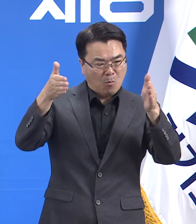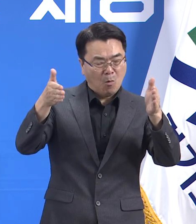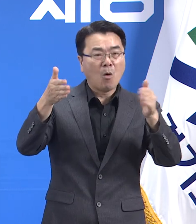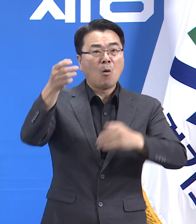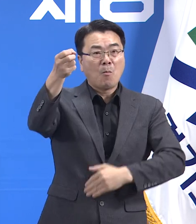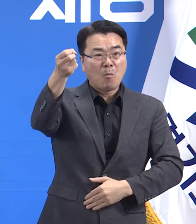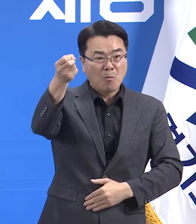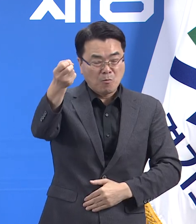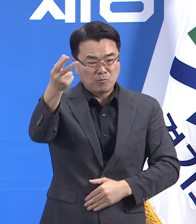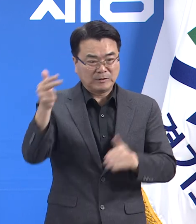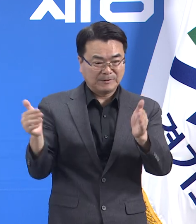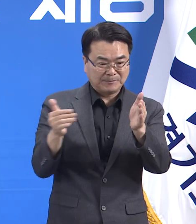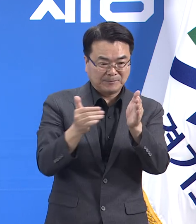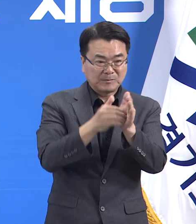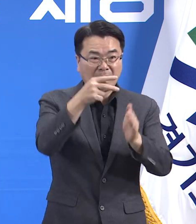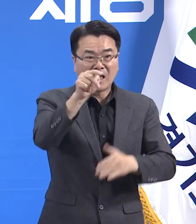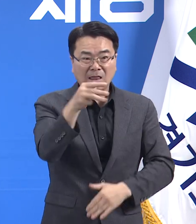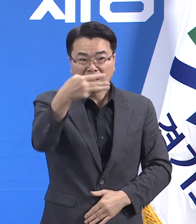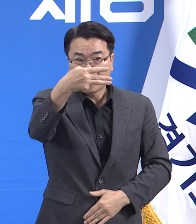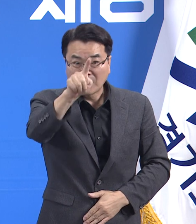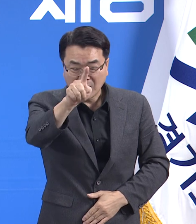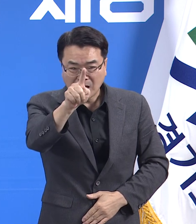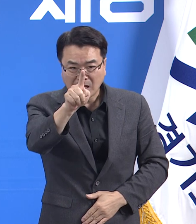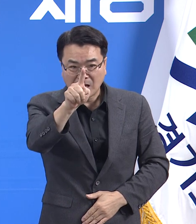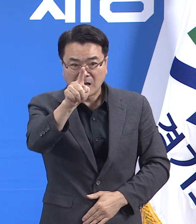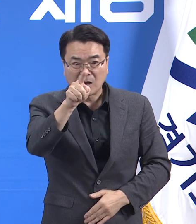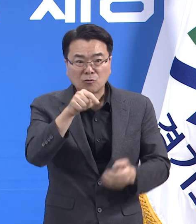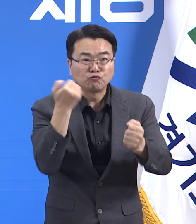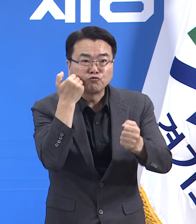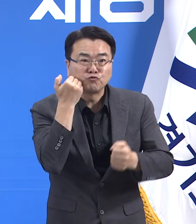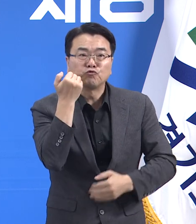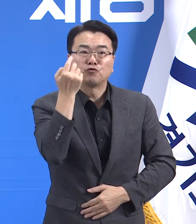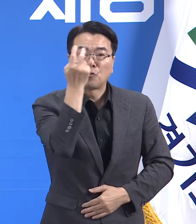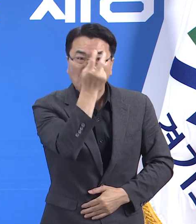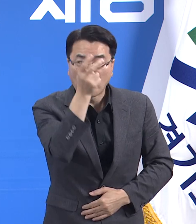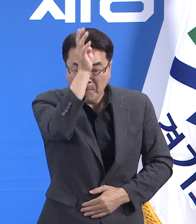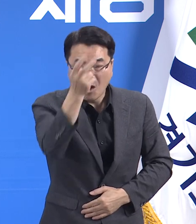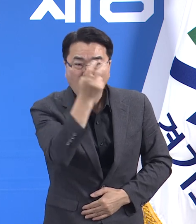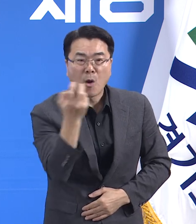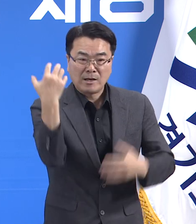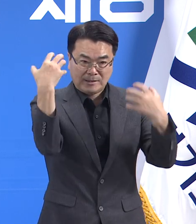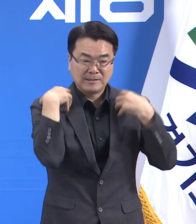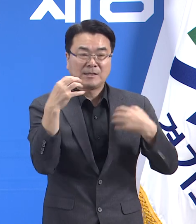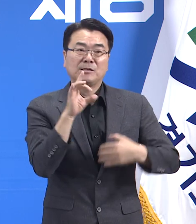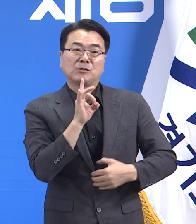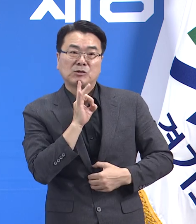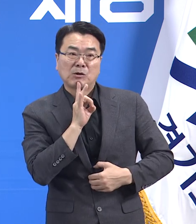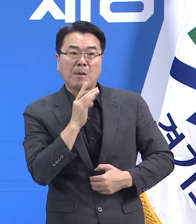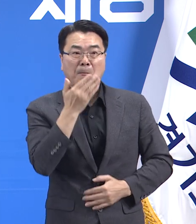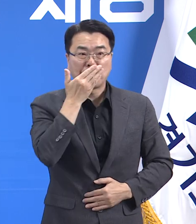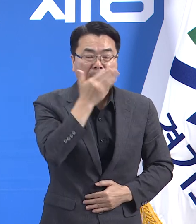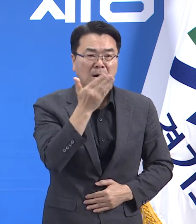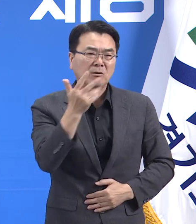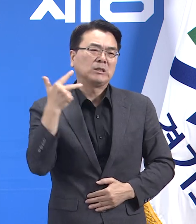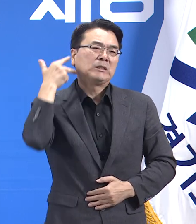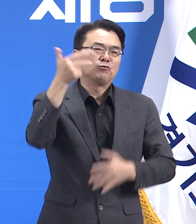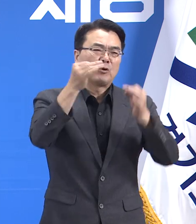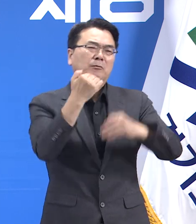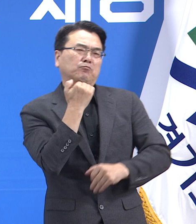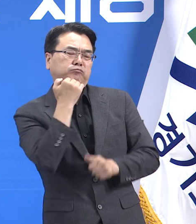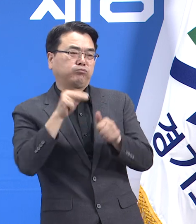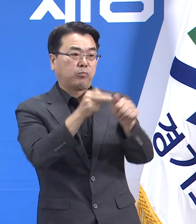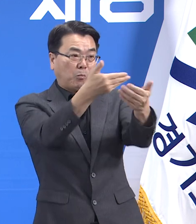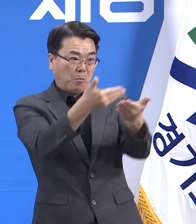그간 델타 변이 검사는 질병관리청에서만 가능했고 정보 전달 또한 일주 단위로 이루어져 신속한 델타 변이의